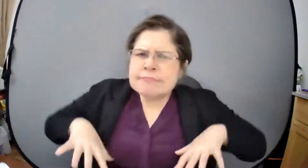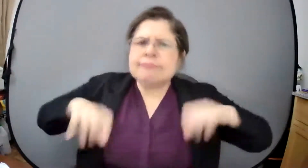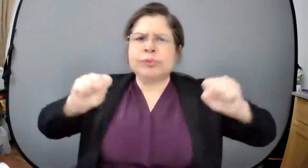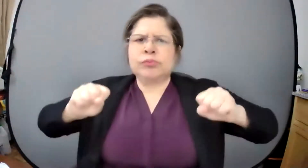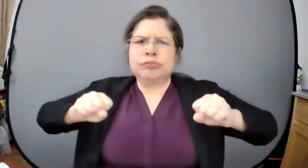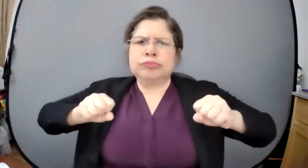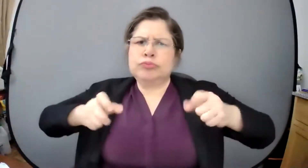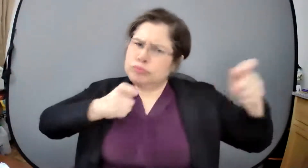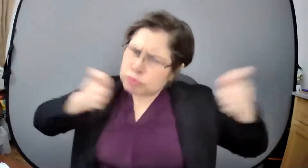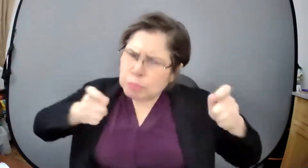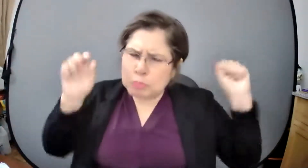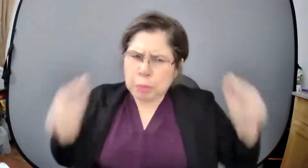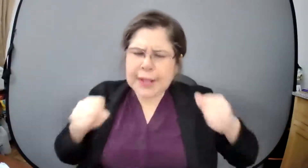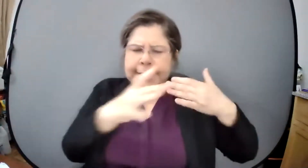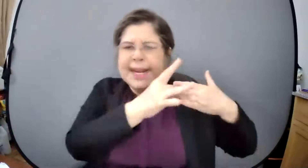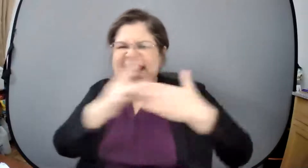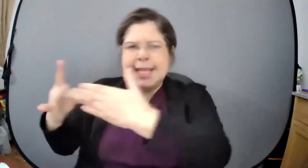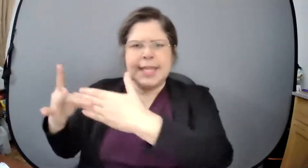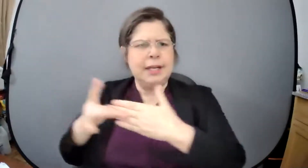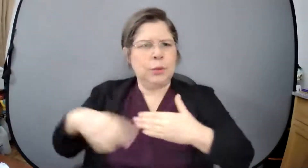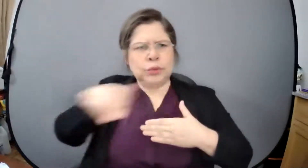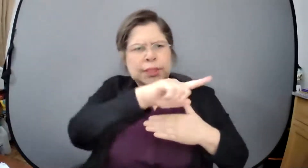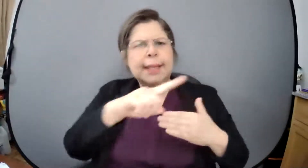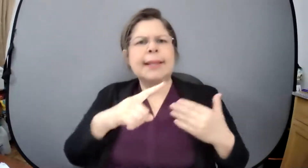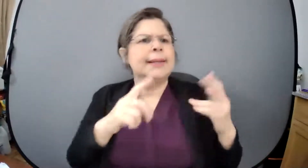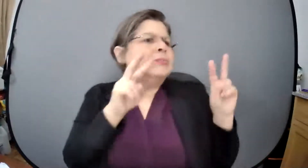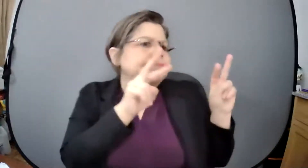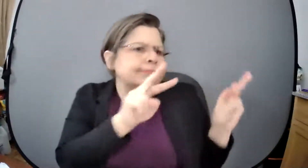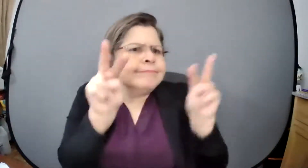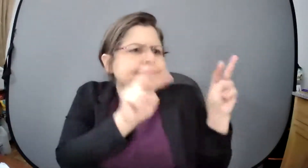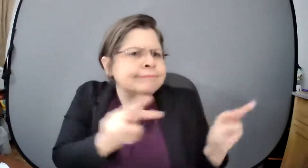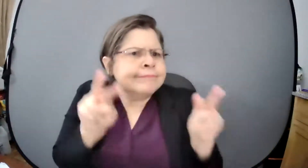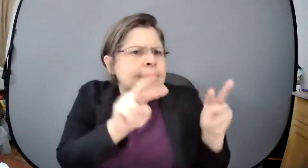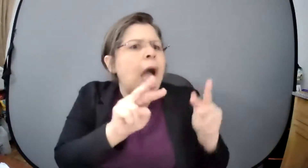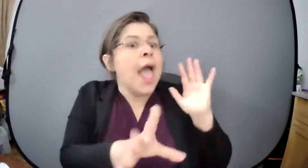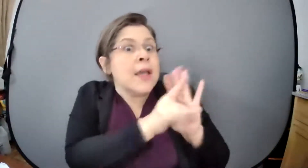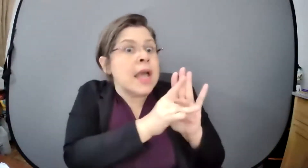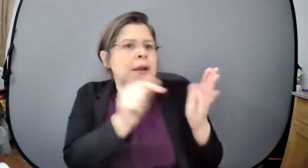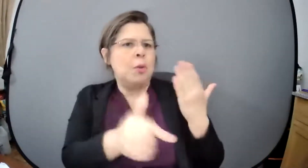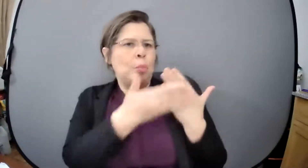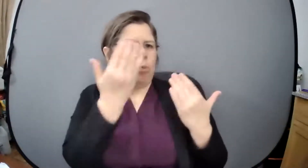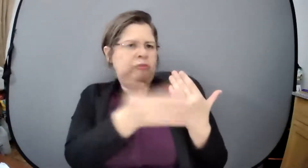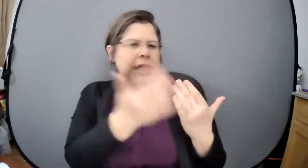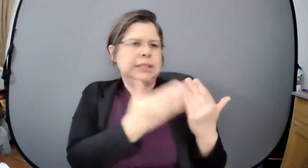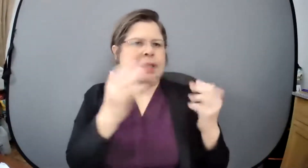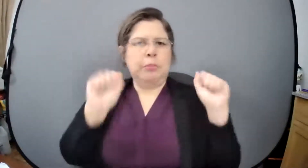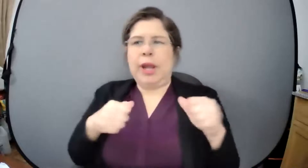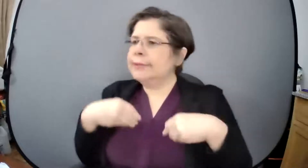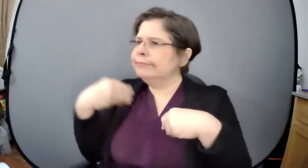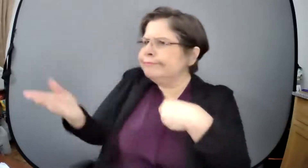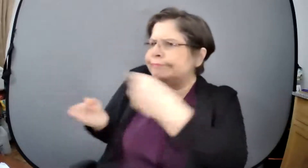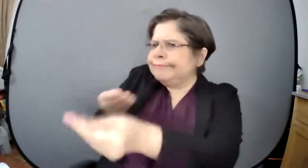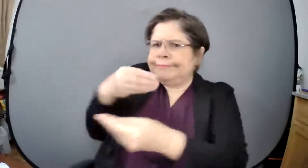Puerto Rico que es una comunidad que tiene miles de expertos y expertas en ciencia en salud pública y en otras